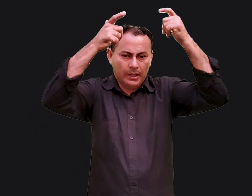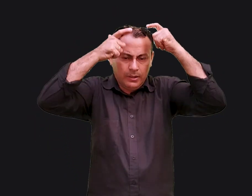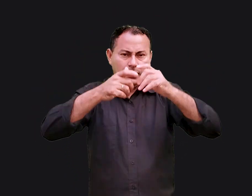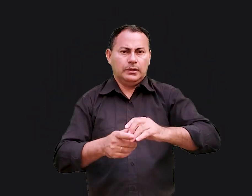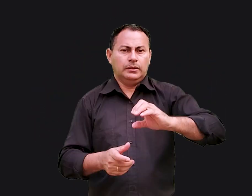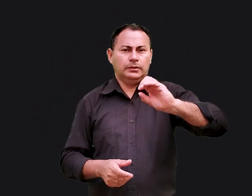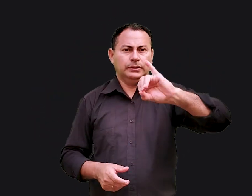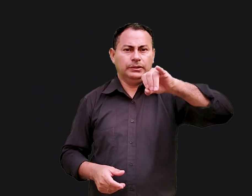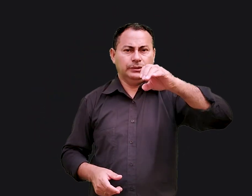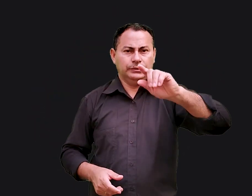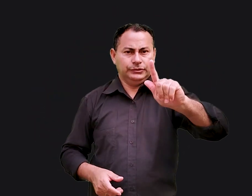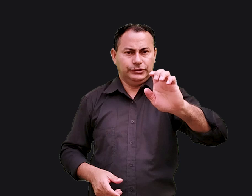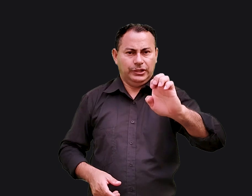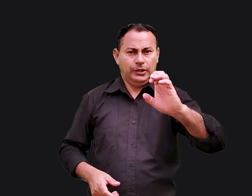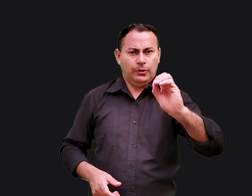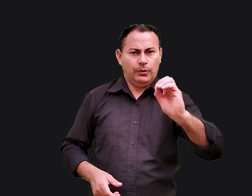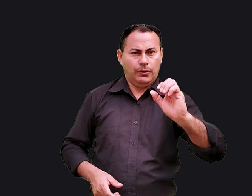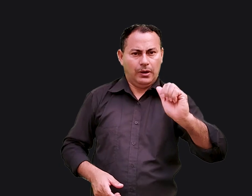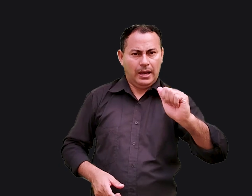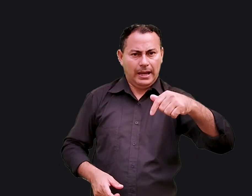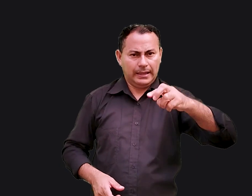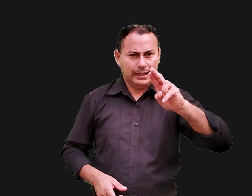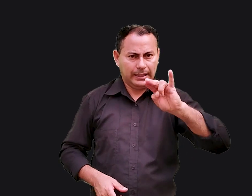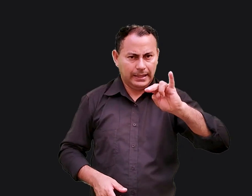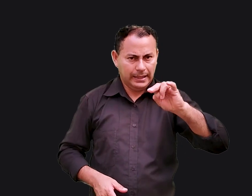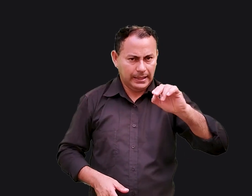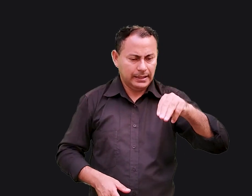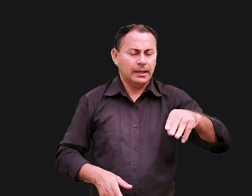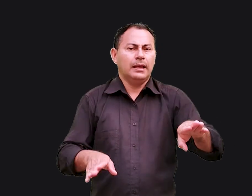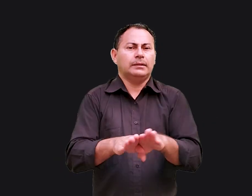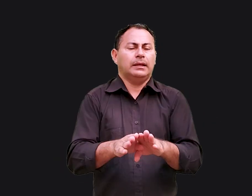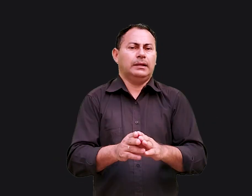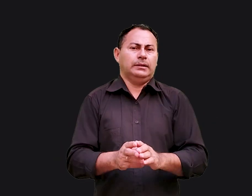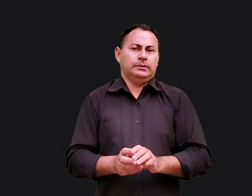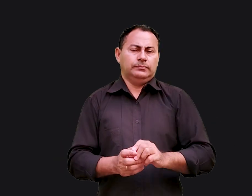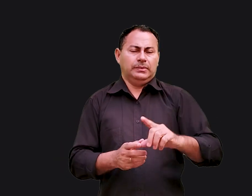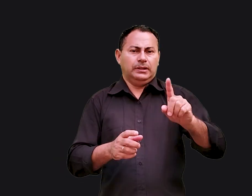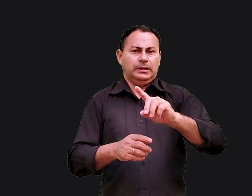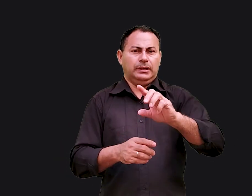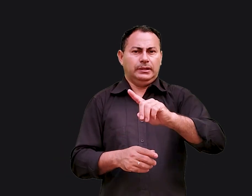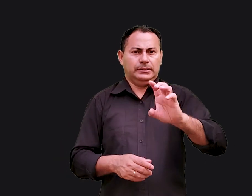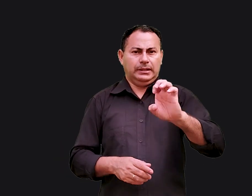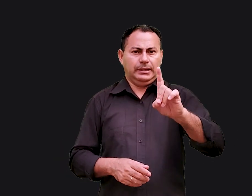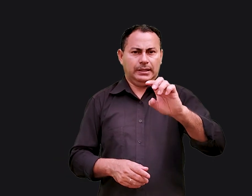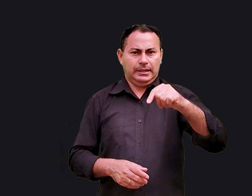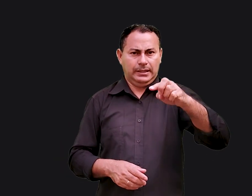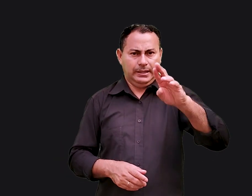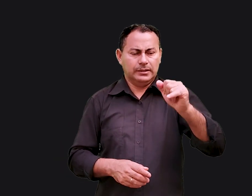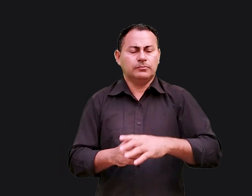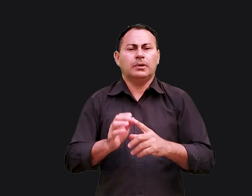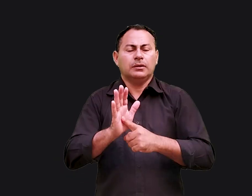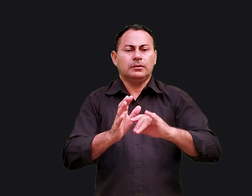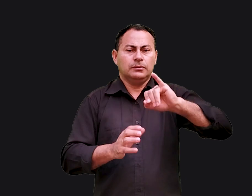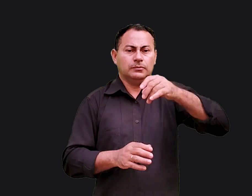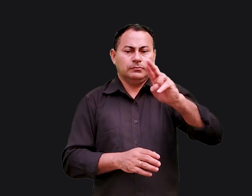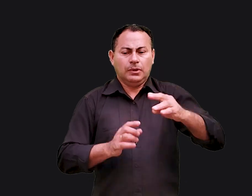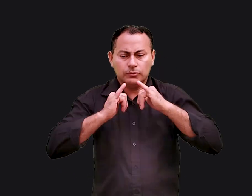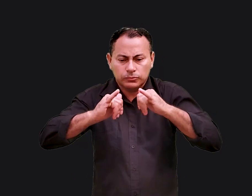passou pelos reinados de Jeoaquim até o de Zedequias. Isso significa que Jeremias estava pregando e ministrando em